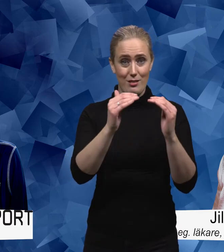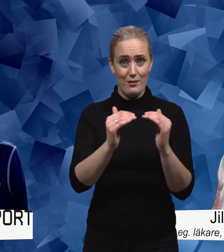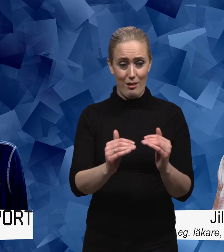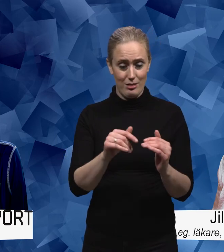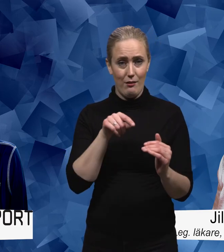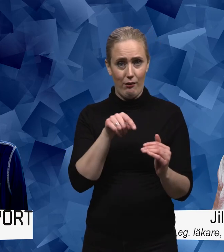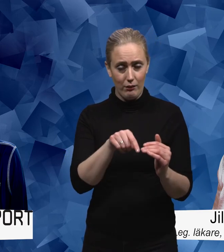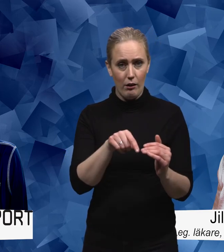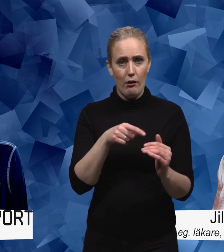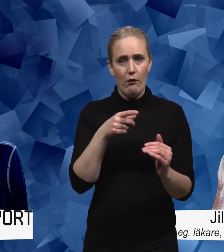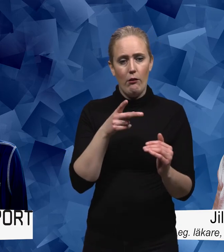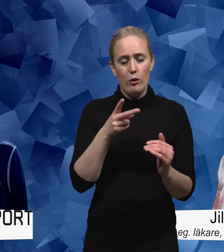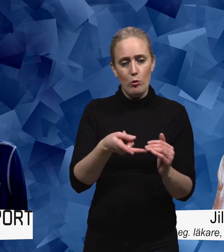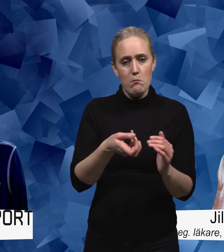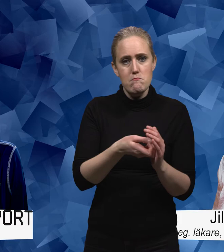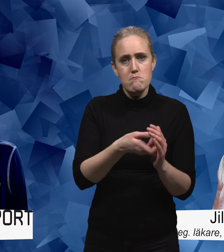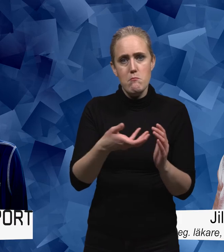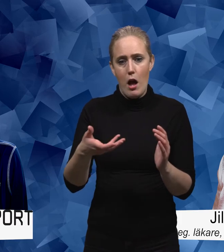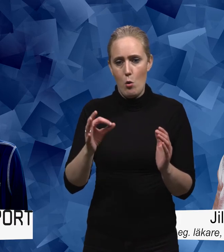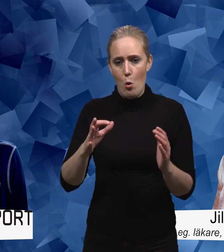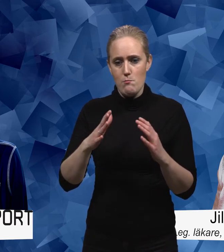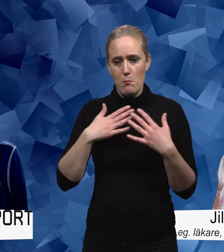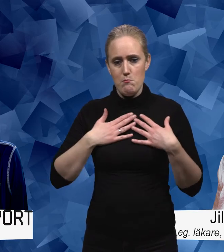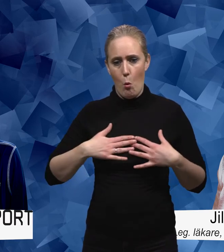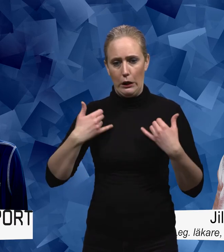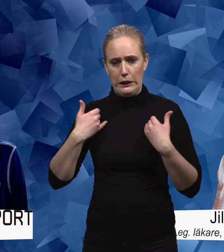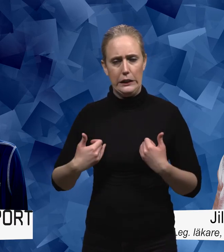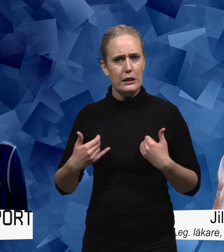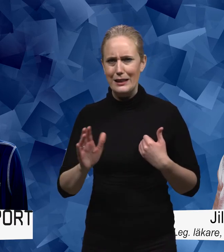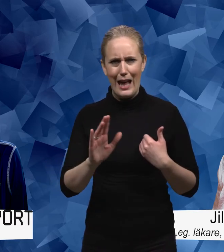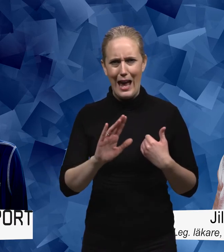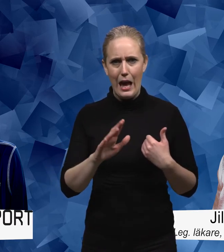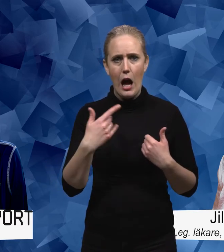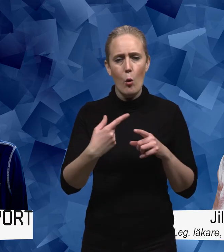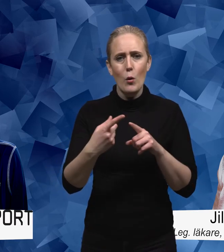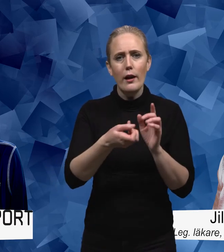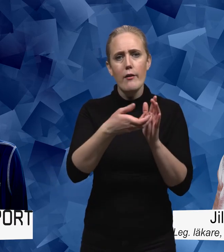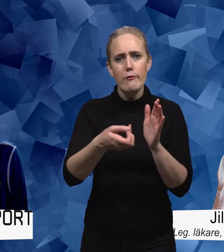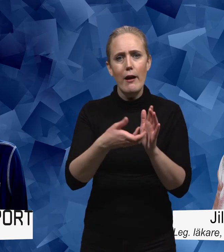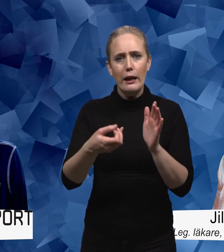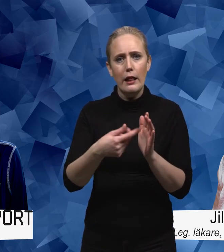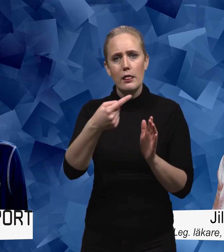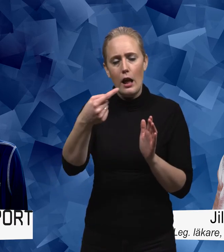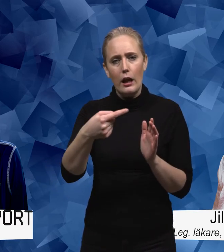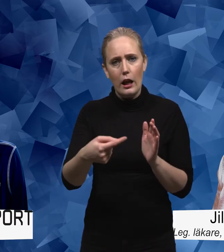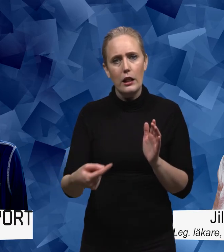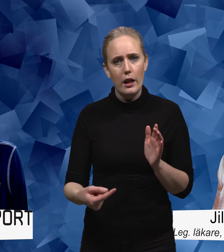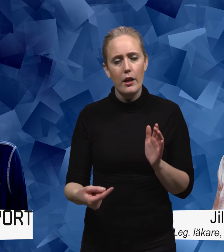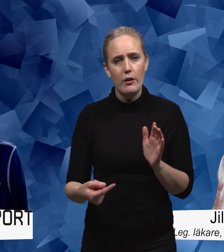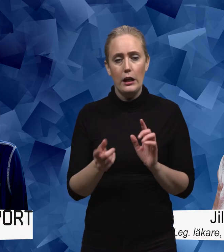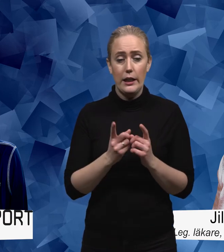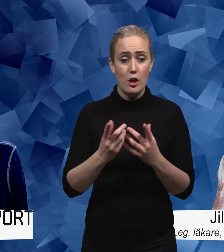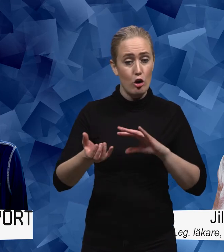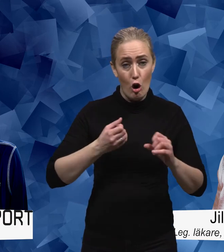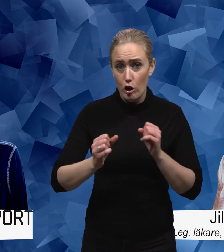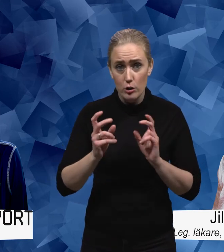funktionsnedsättningen i sig som är förklaringsmodell till hur man mår i kroppen utan det är ju effekter utav det negativa effekter av att man